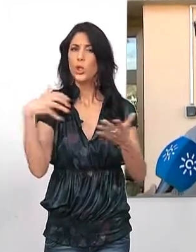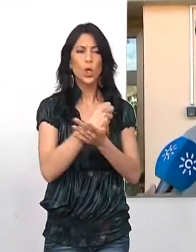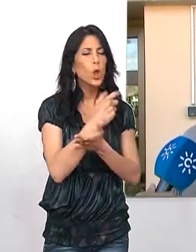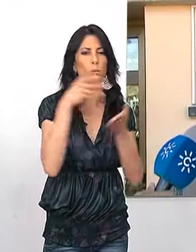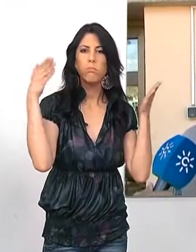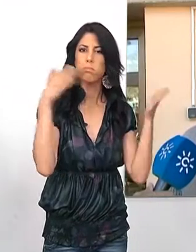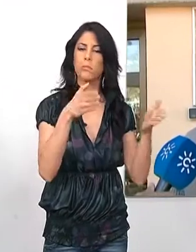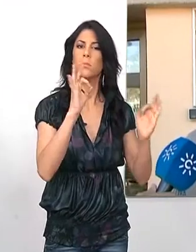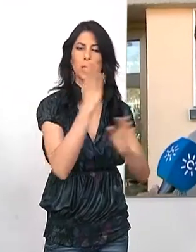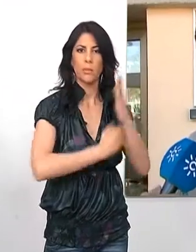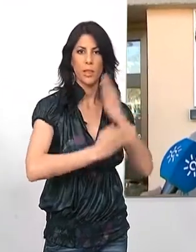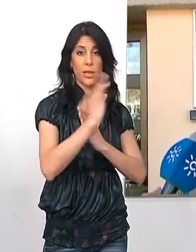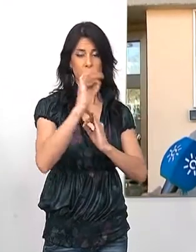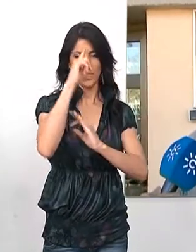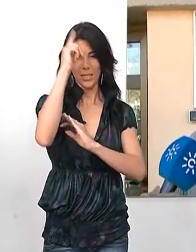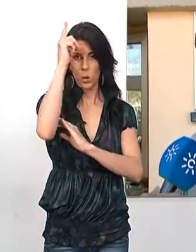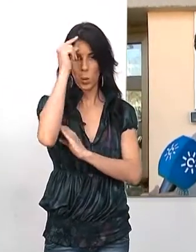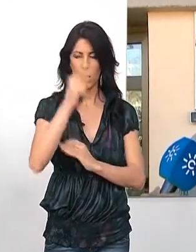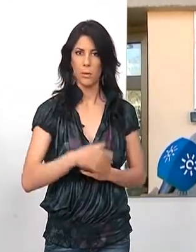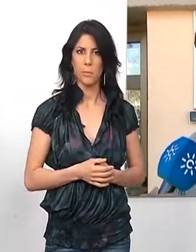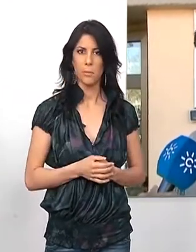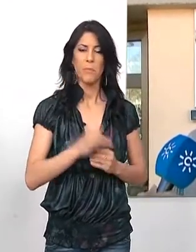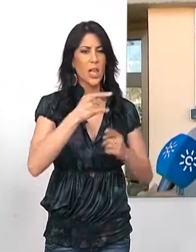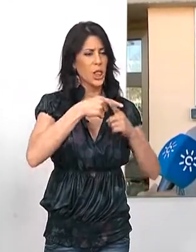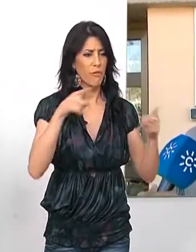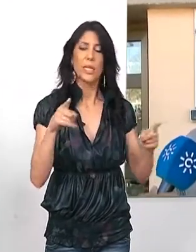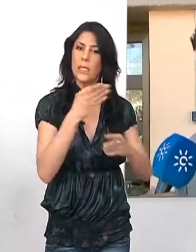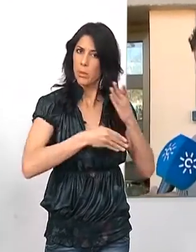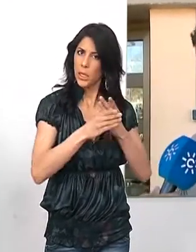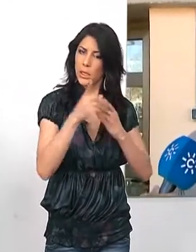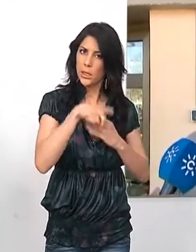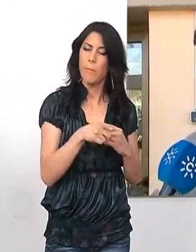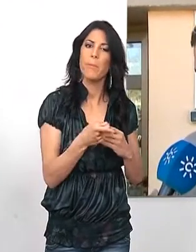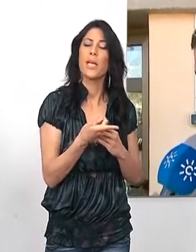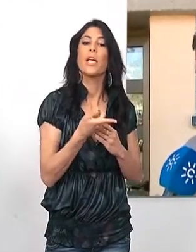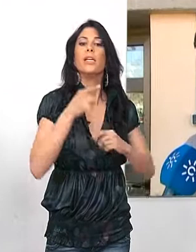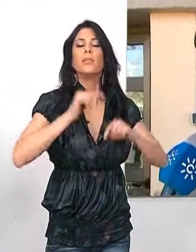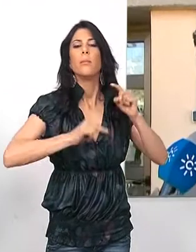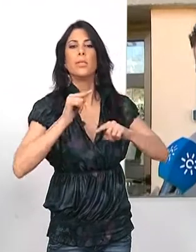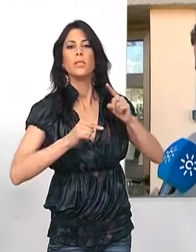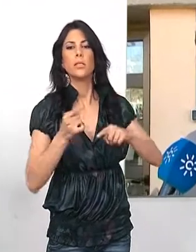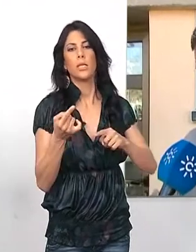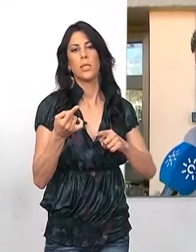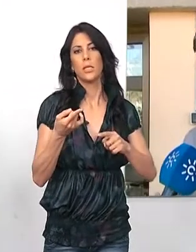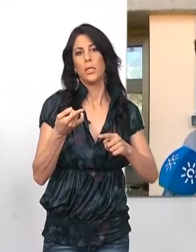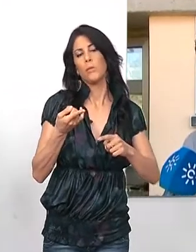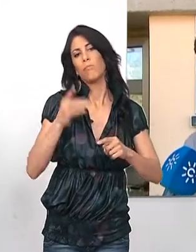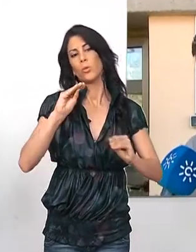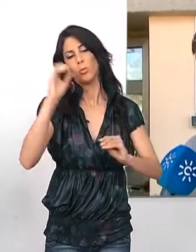está orientado a personas con discapacidad intelectual, con diferentes tipos de discapacidad según la naturaleza de cada